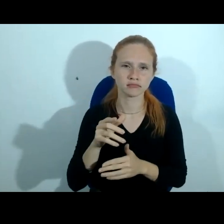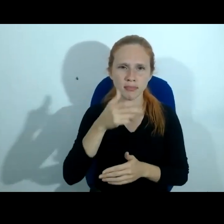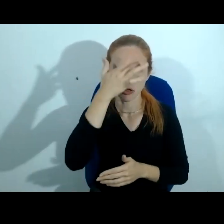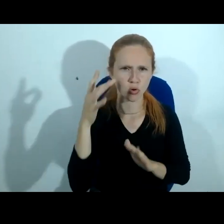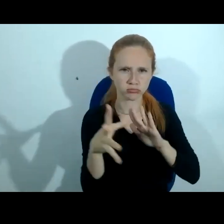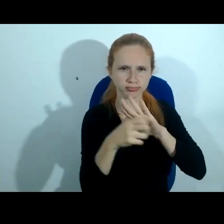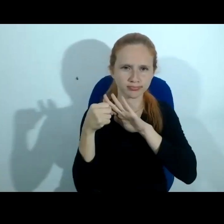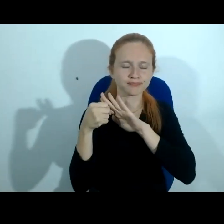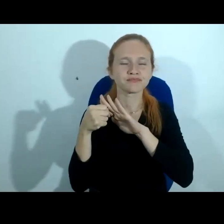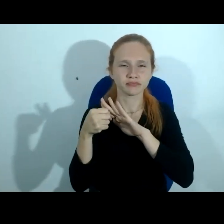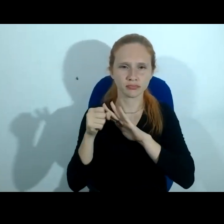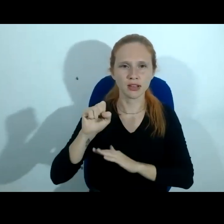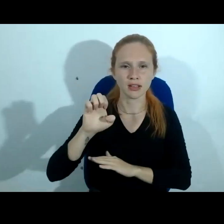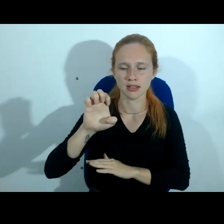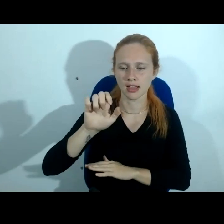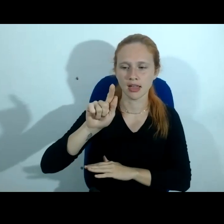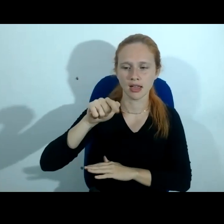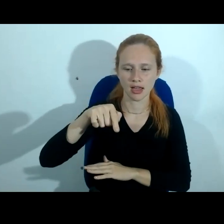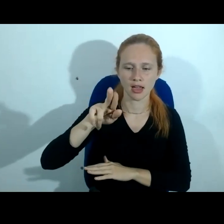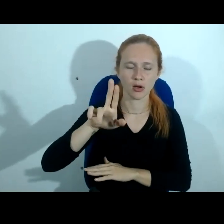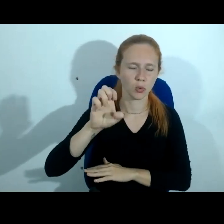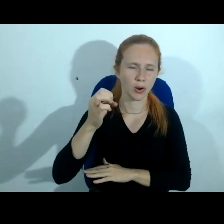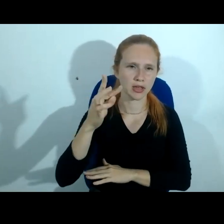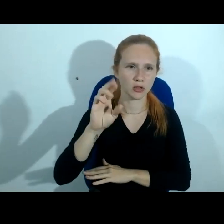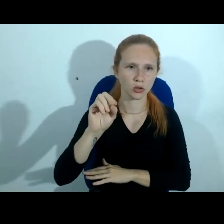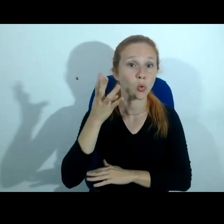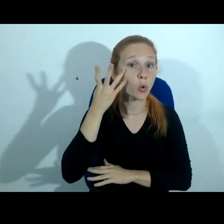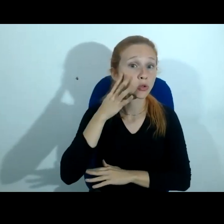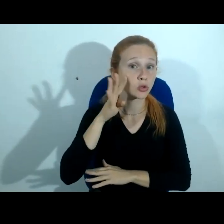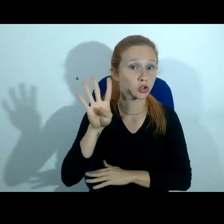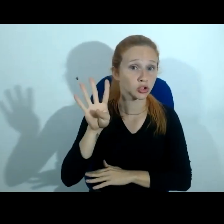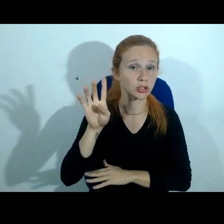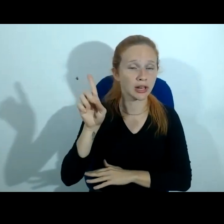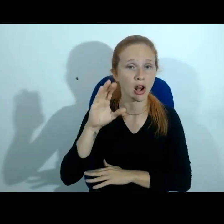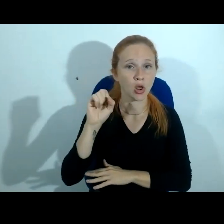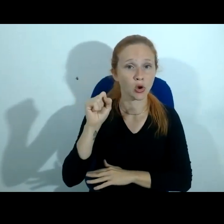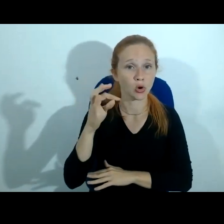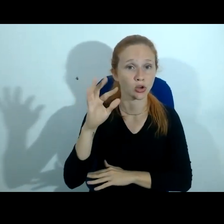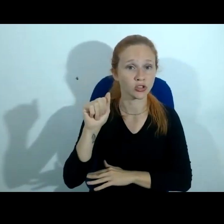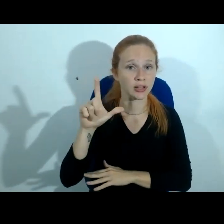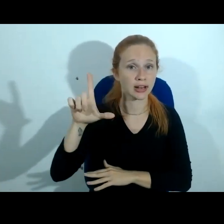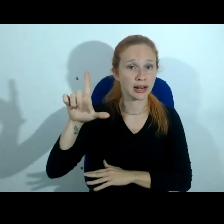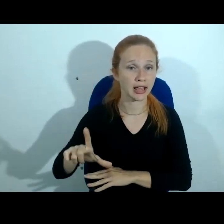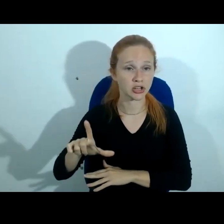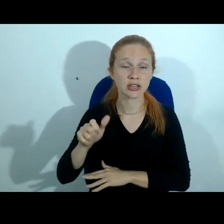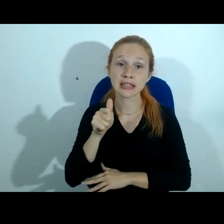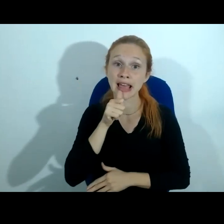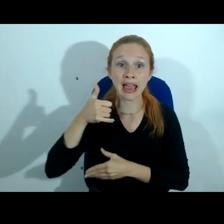grande oleoduto americano durante quatro dias a Costa Leste ficou sem abastecimento de gasolina